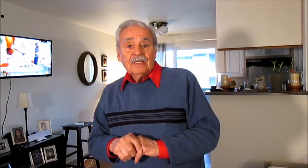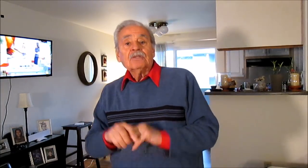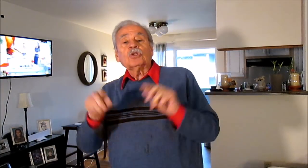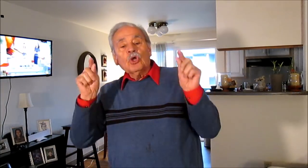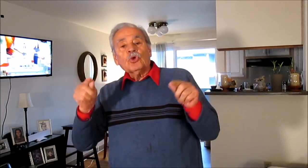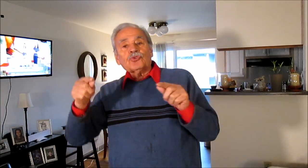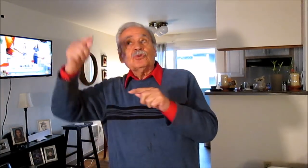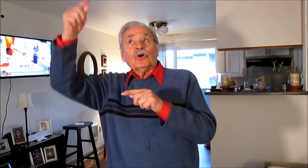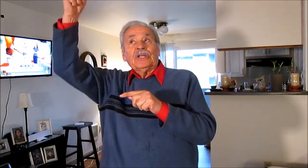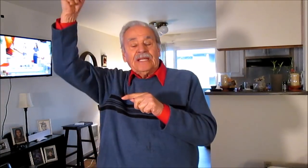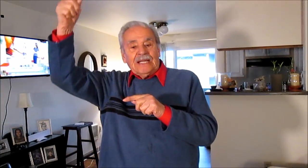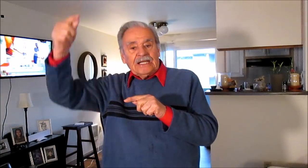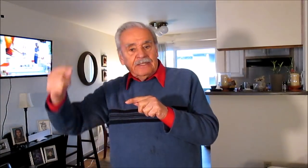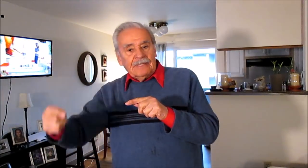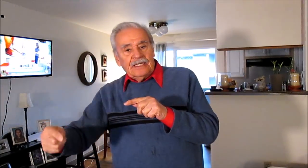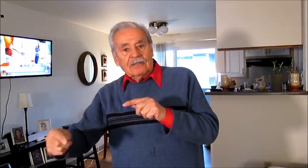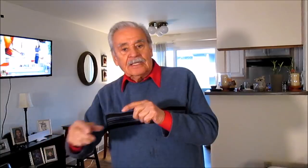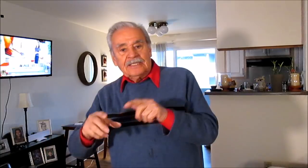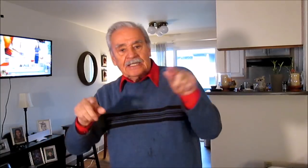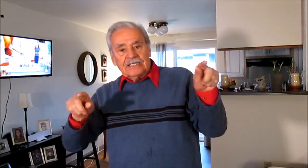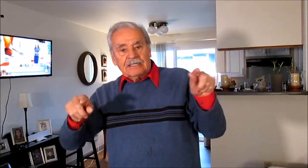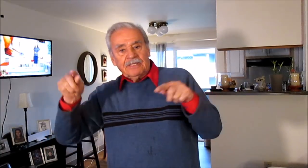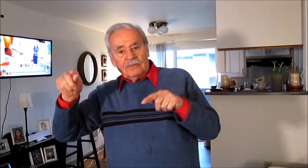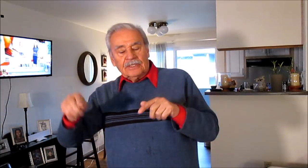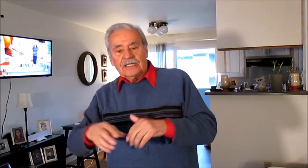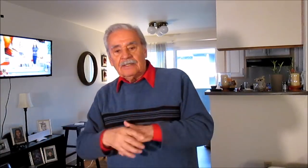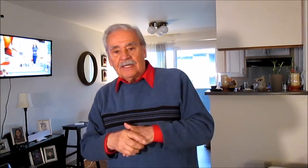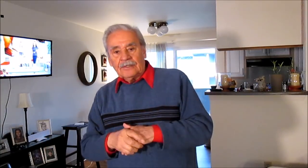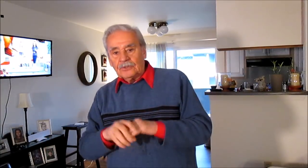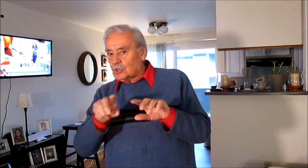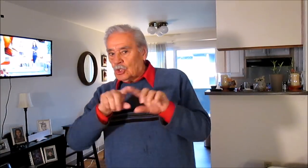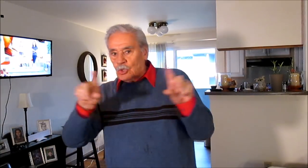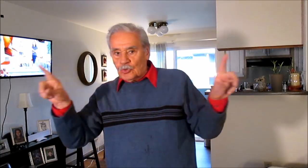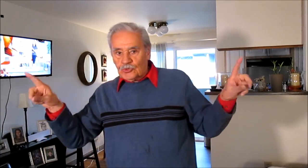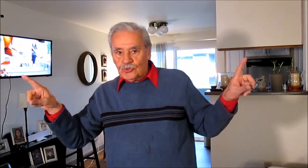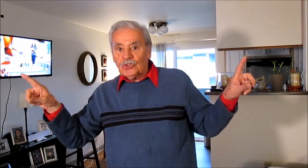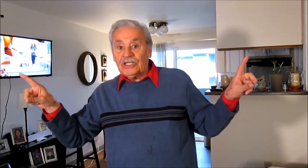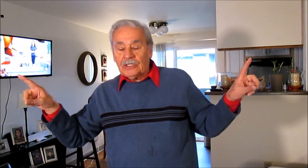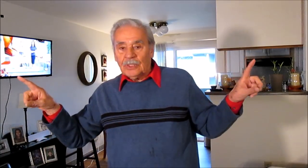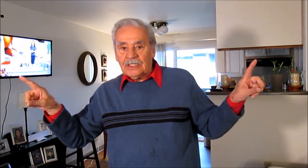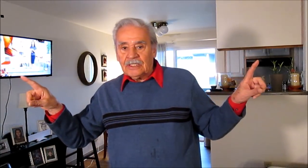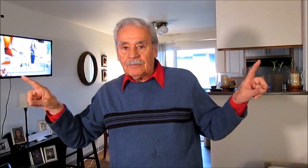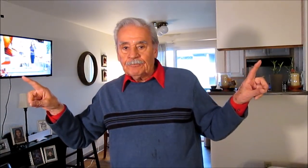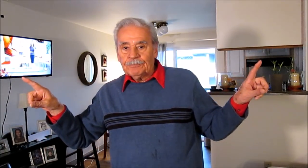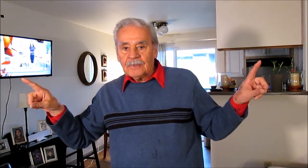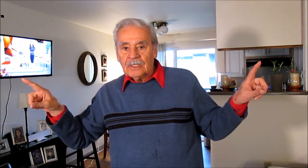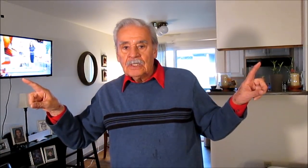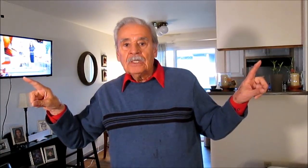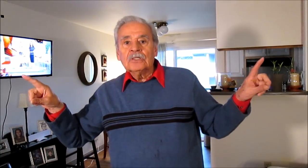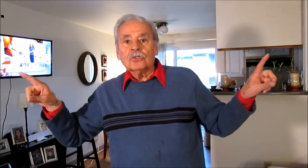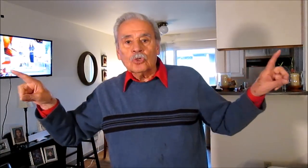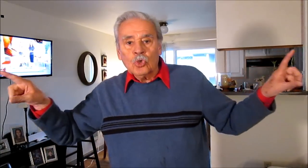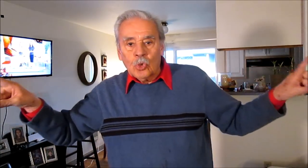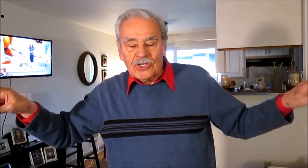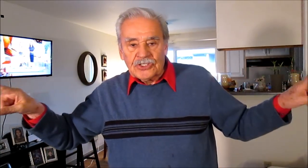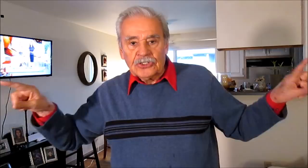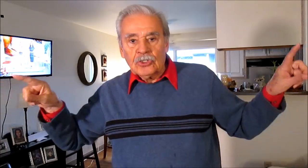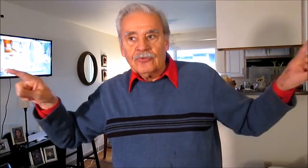todos los que están arriba y los que están intermedio y que están abajo todos son delincuentes todos los jueces todos los